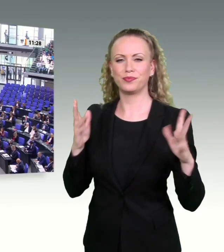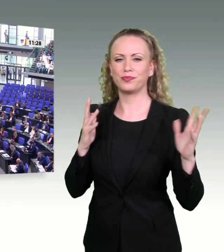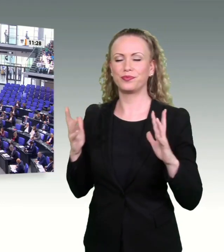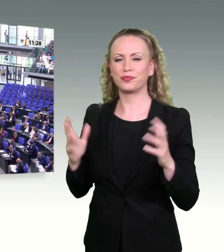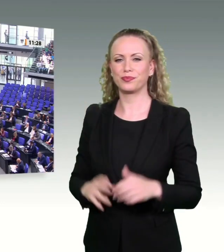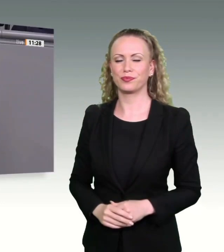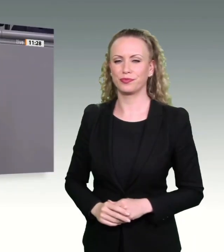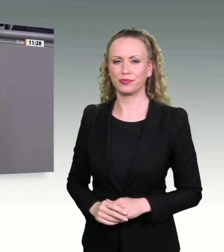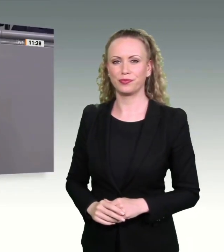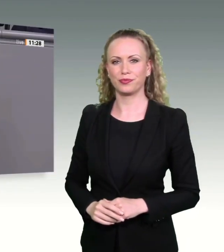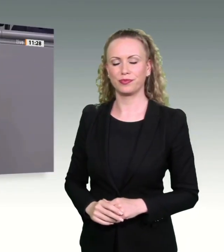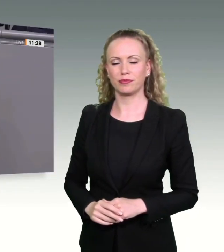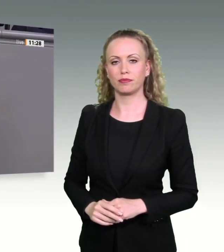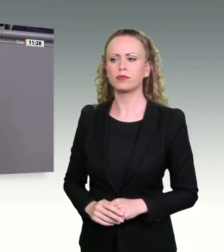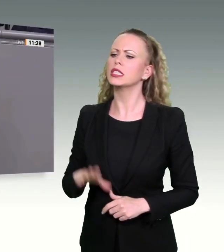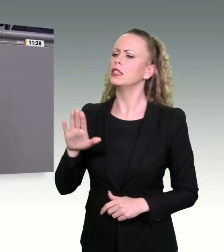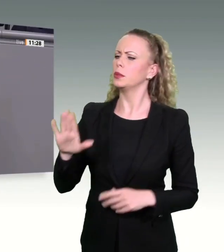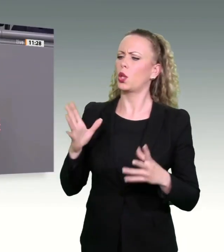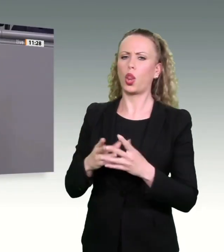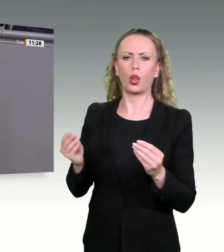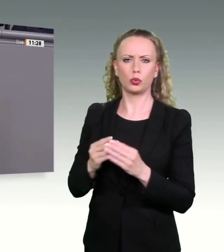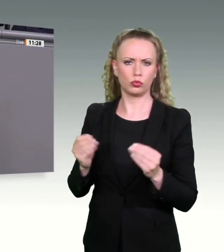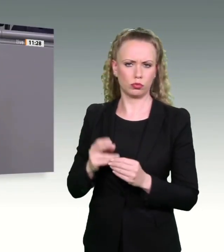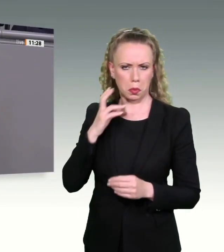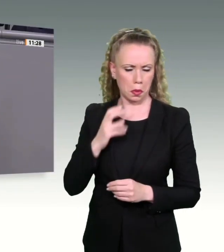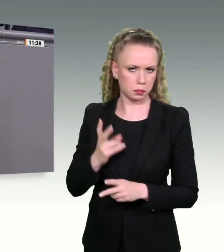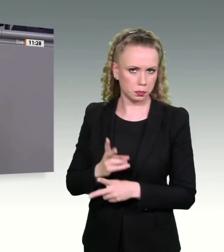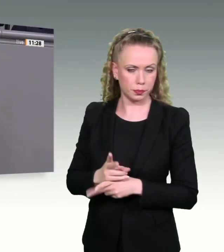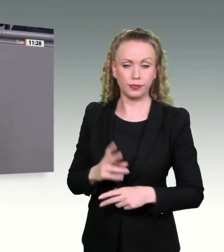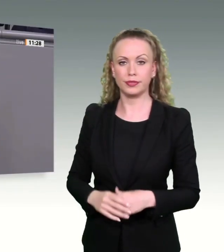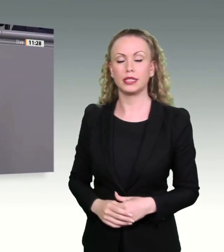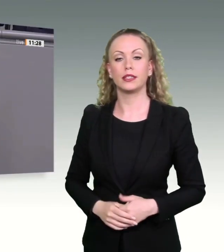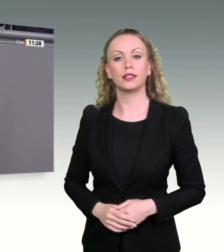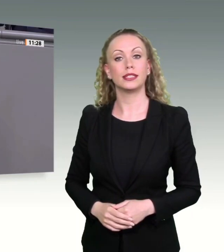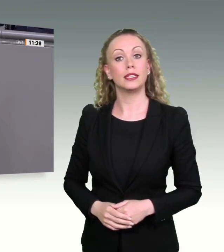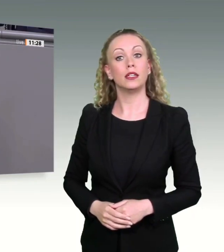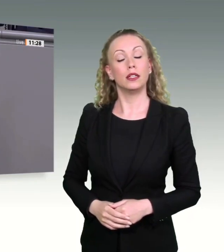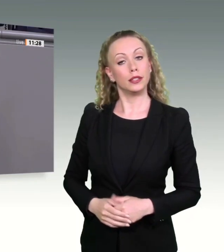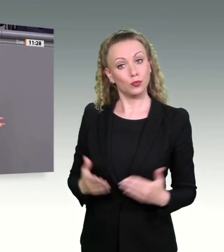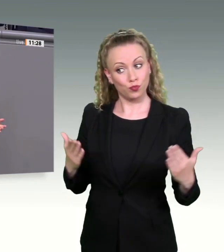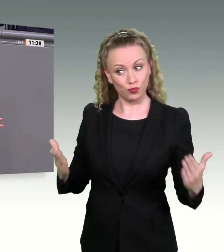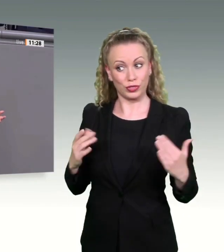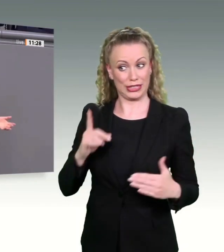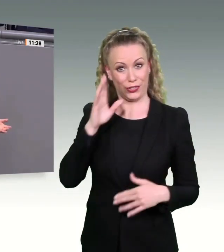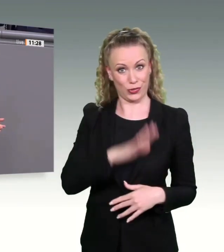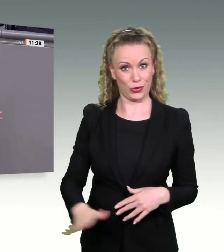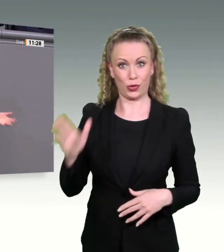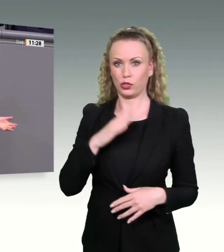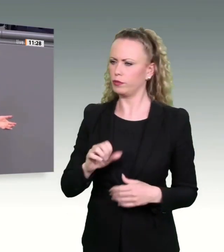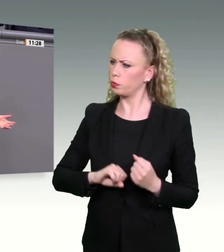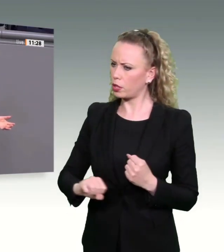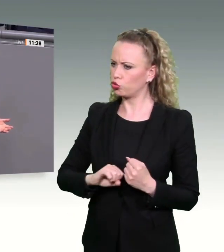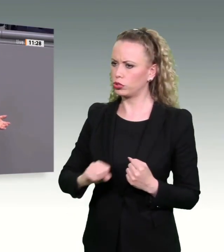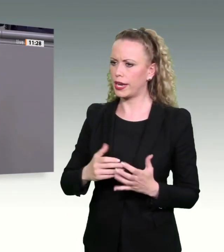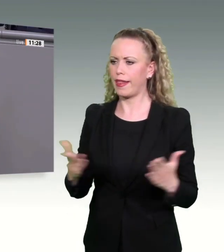Ihre Lösungen sind halt beim Alten geblieben. Ihre zentrale Lösung, um Planung in der Bundesrepublik zu beschleunigen, sind weiterhin die Beschneidung von